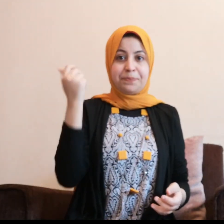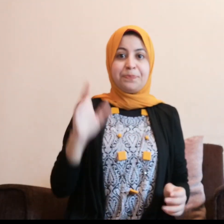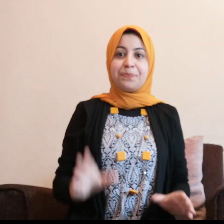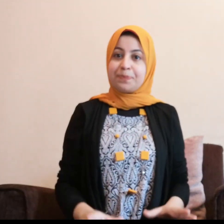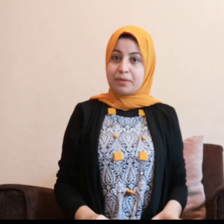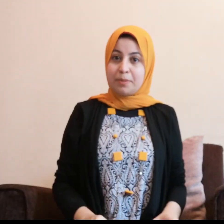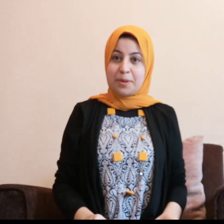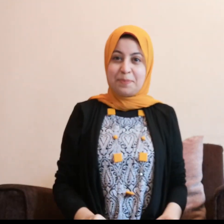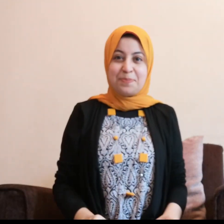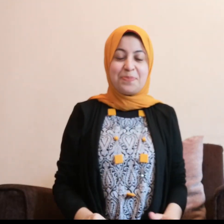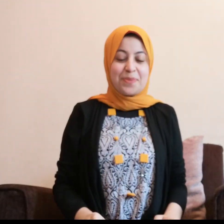تمام